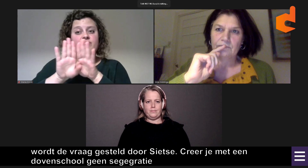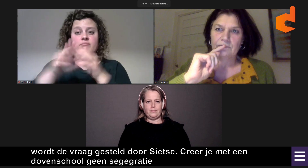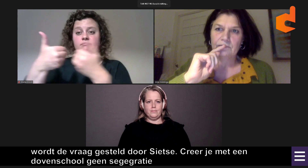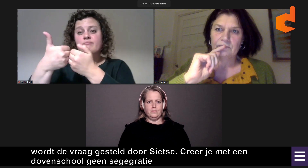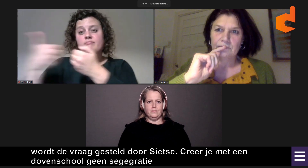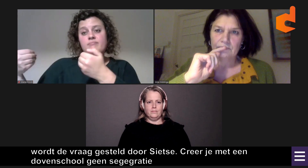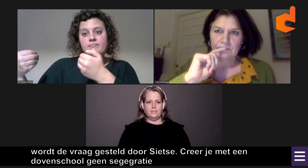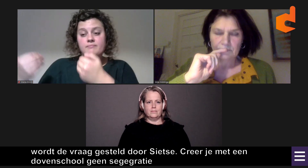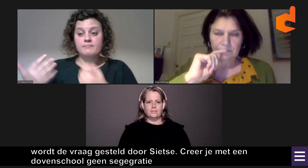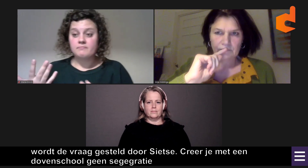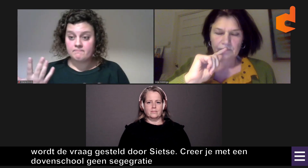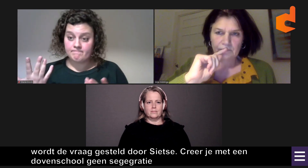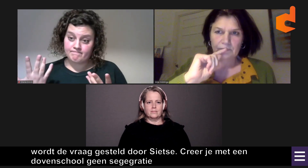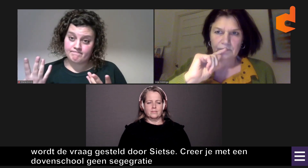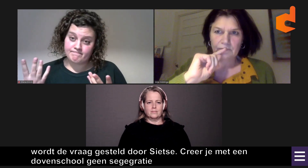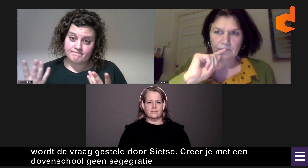horende?